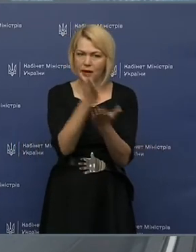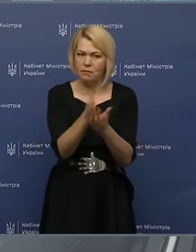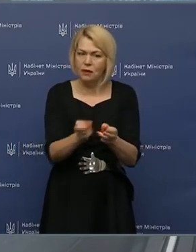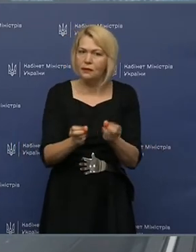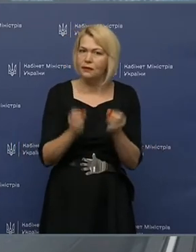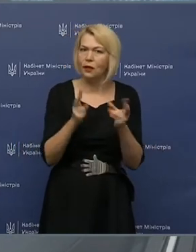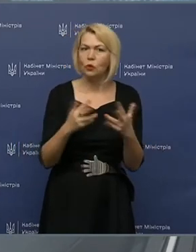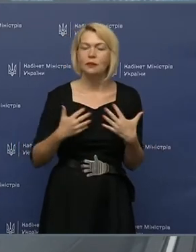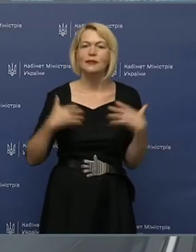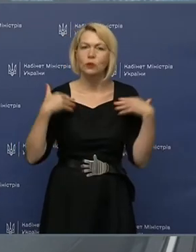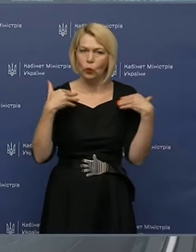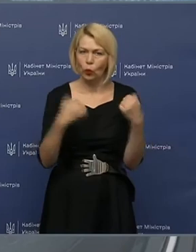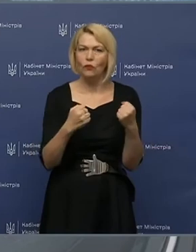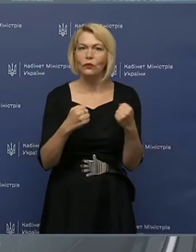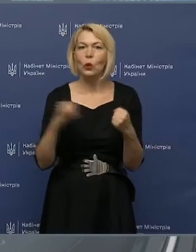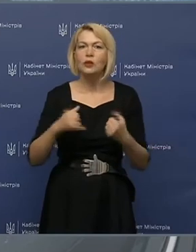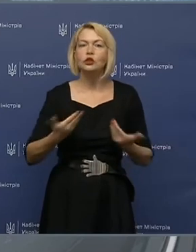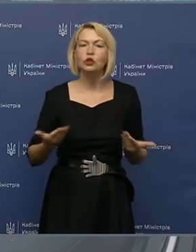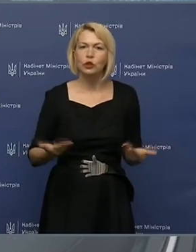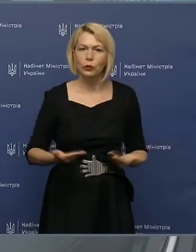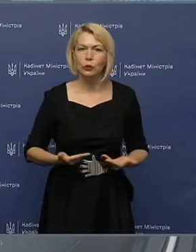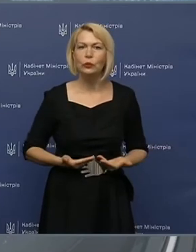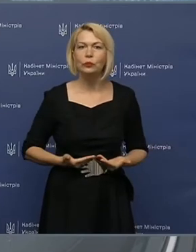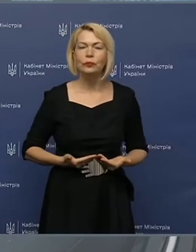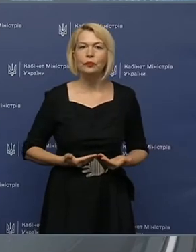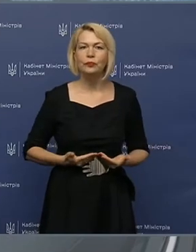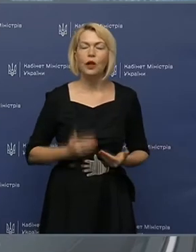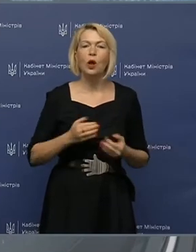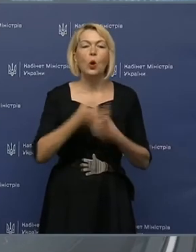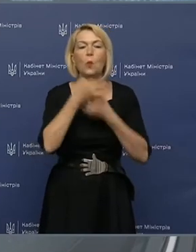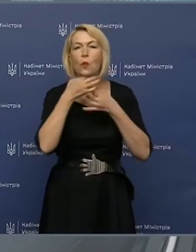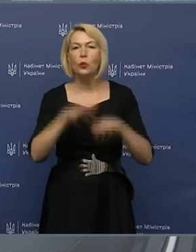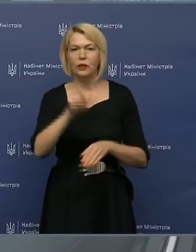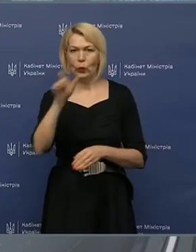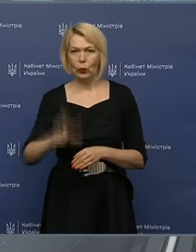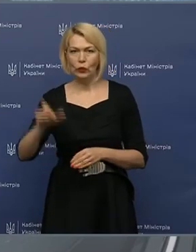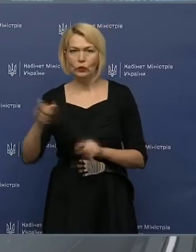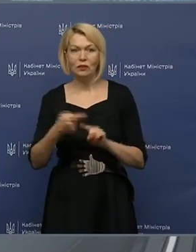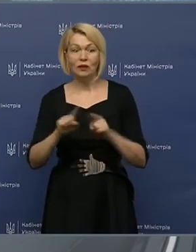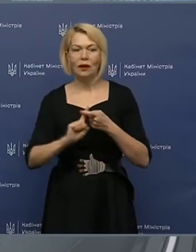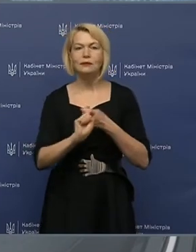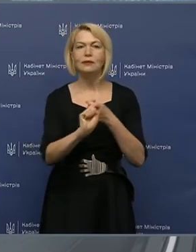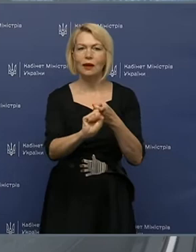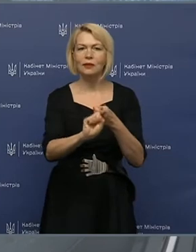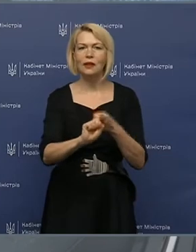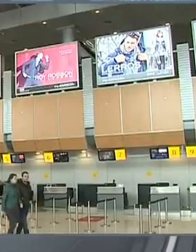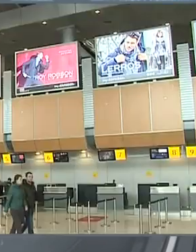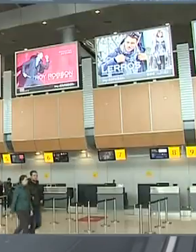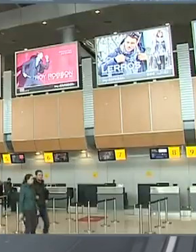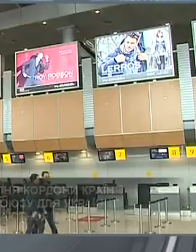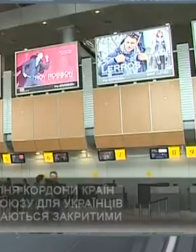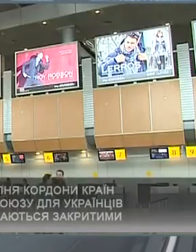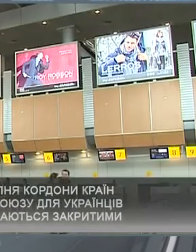і здоров'ю, і життю будь-якої людини, яка заразилася на COVID-19.